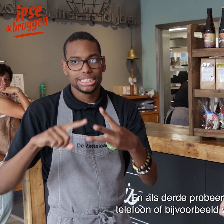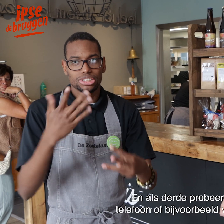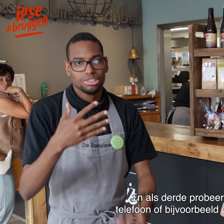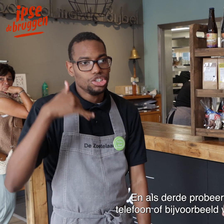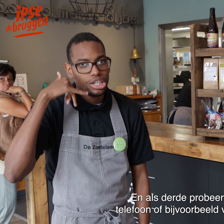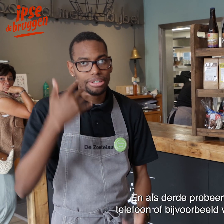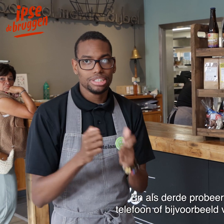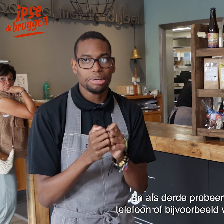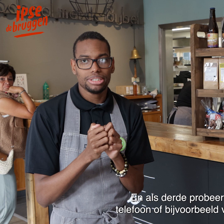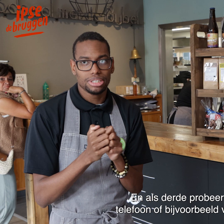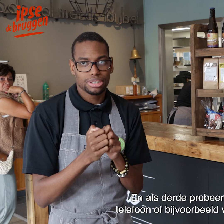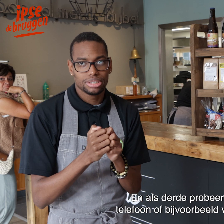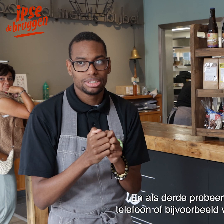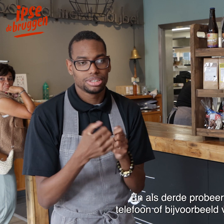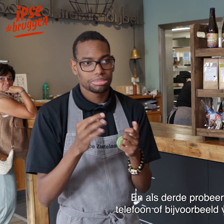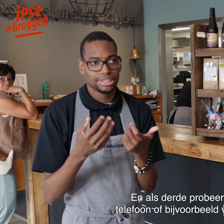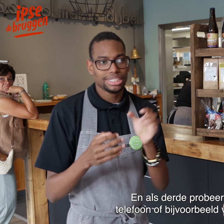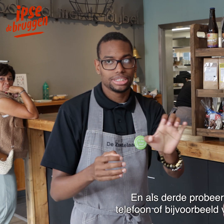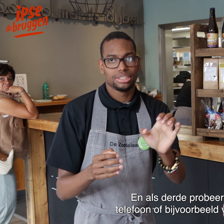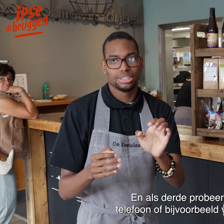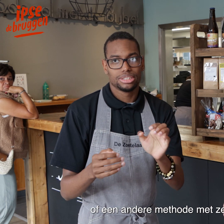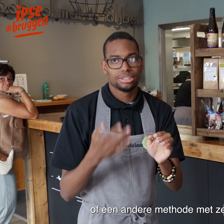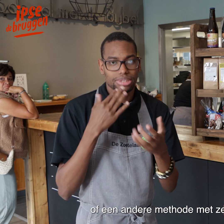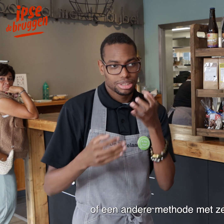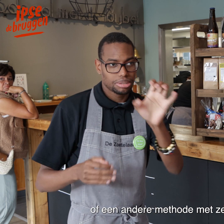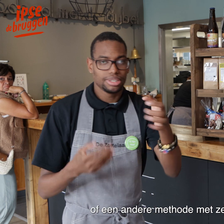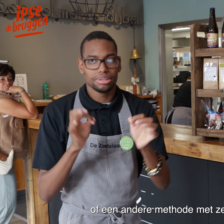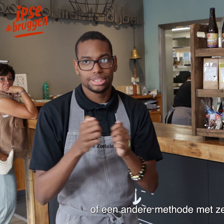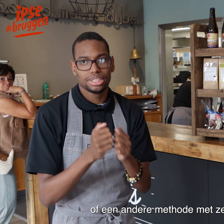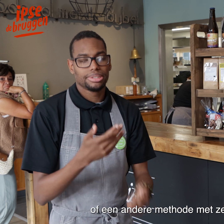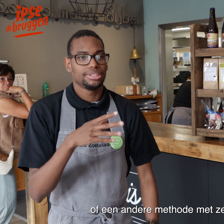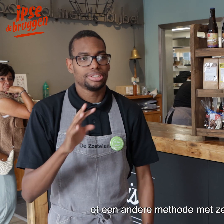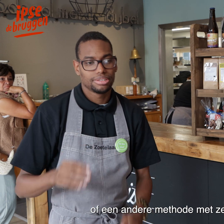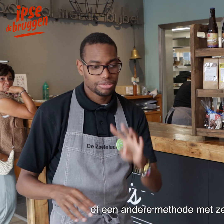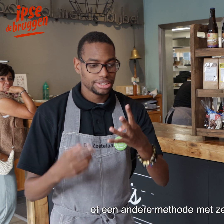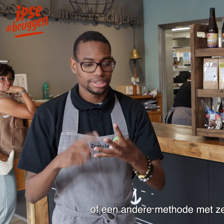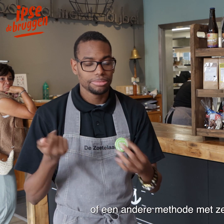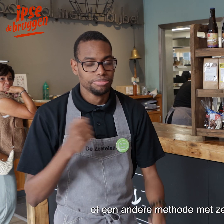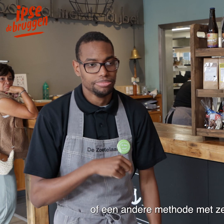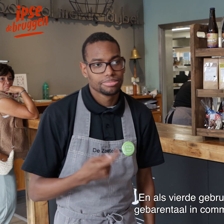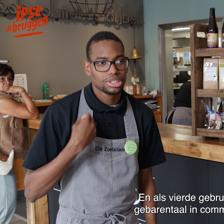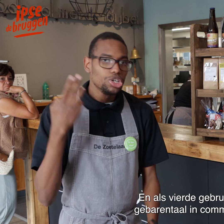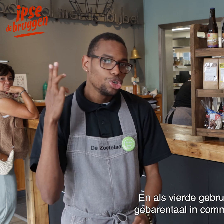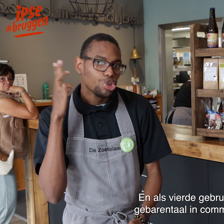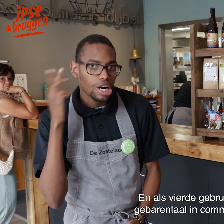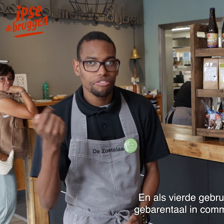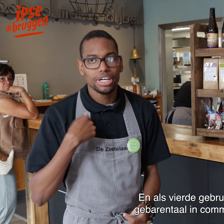En als derde probeer ik via mijn telefoon. Bijvoorbeeld via WhatsApp of een andere methode met ze te communiceren. En als vierde,